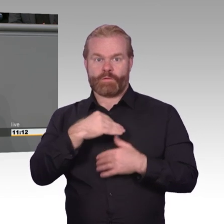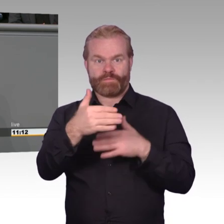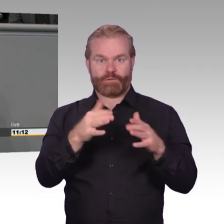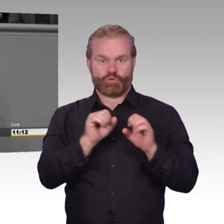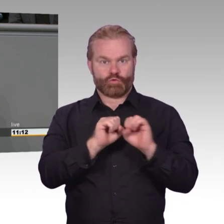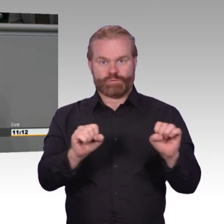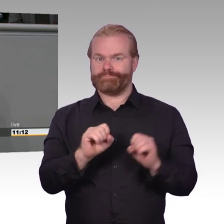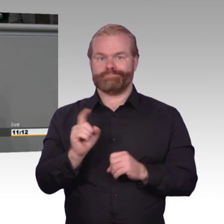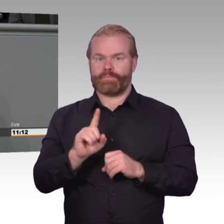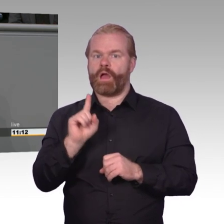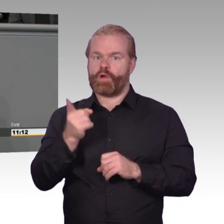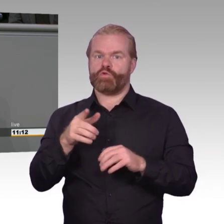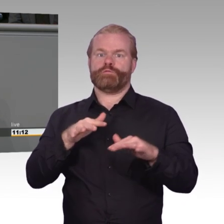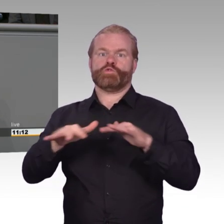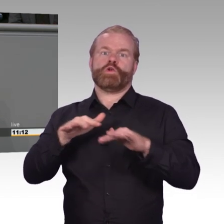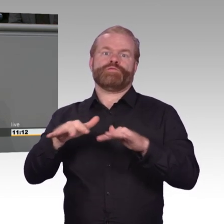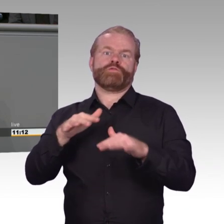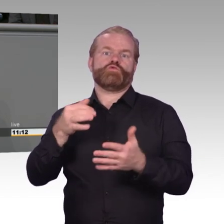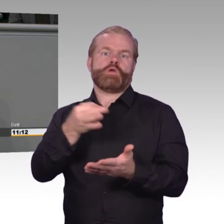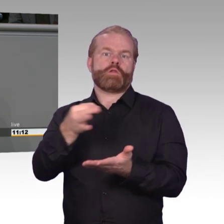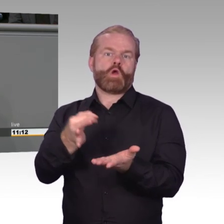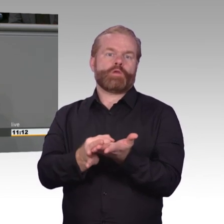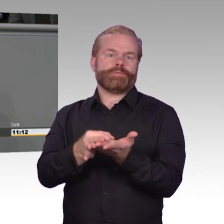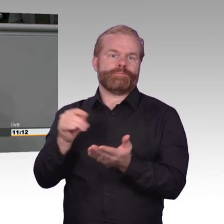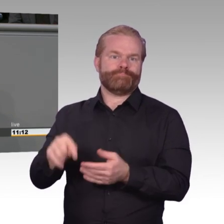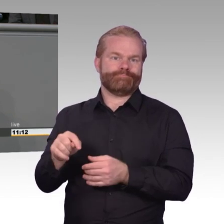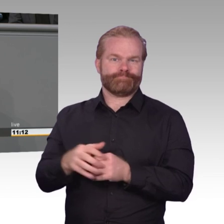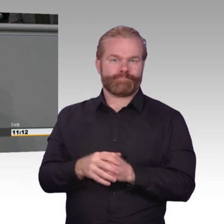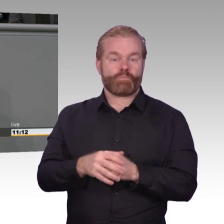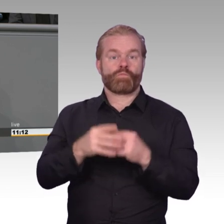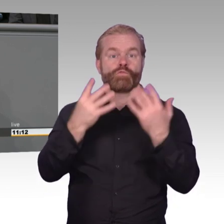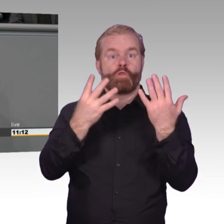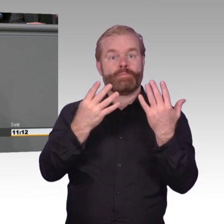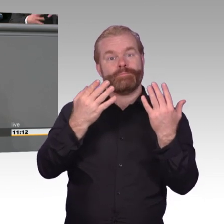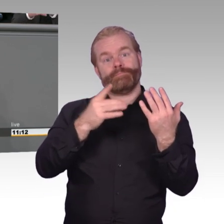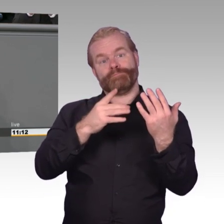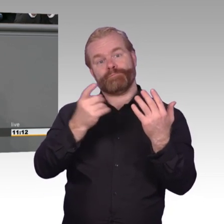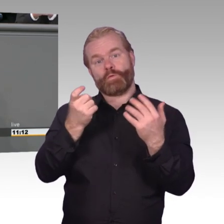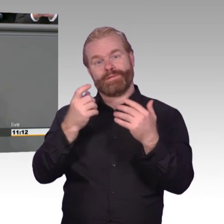betroffen. Laut einer Bitkom-Studie hat das einen Schaden in den letzten zwei Jahren von 43 Milliarden angerichtet.